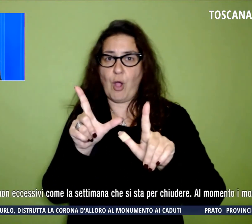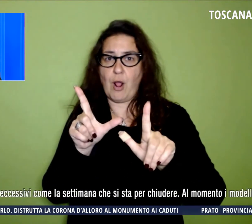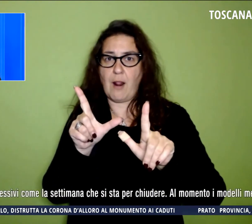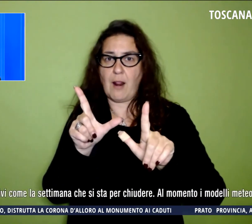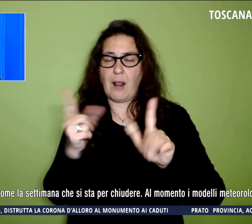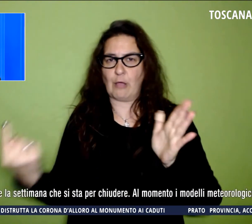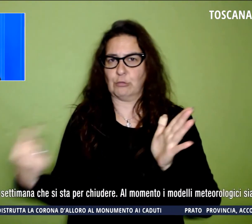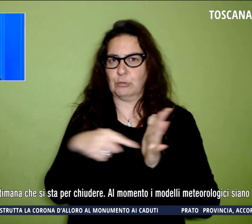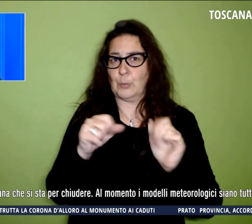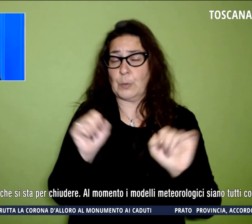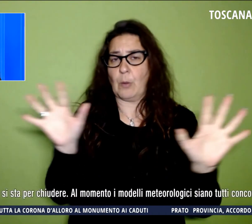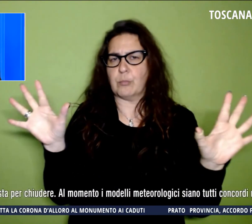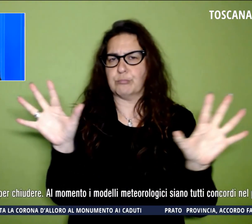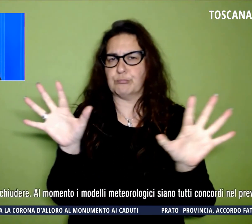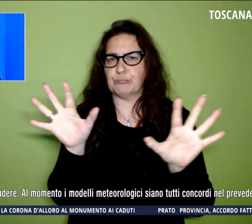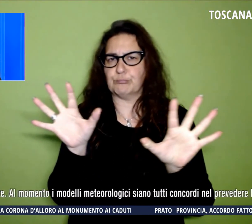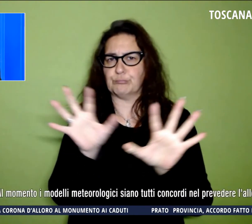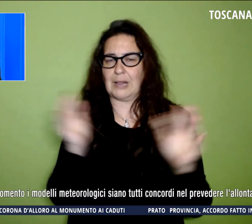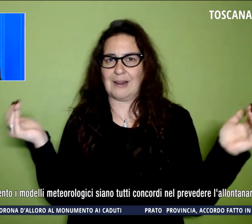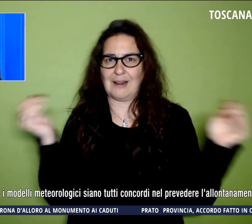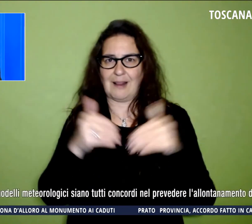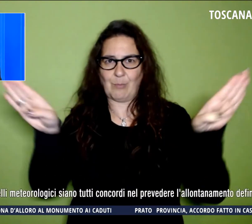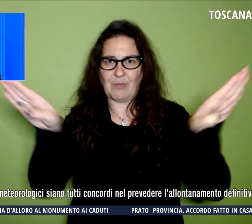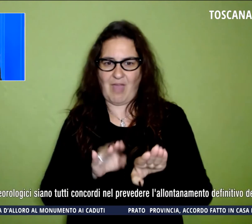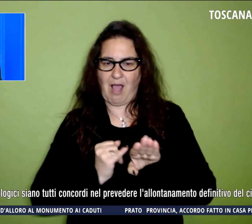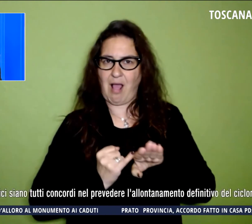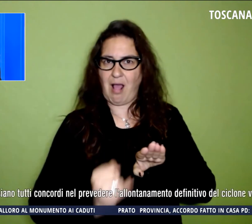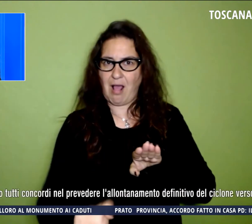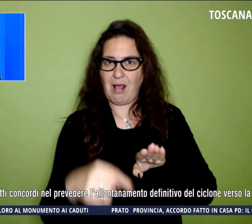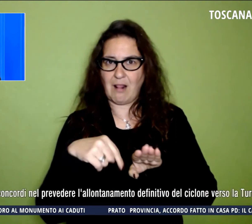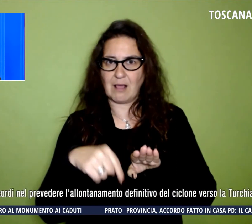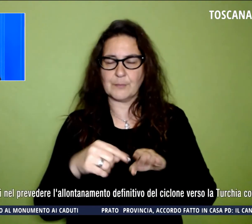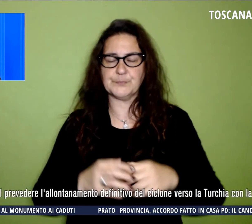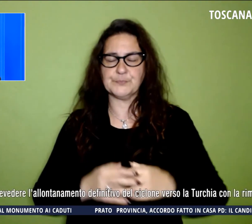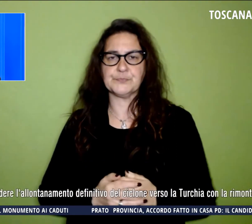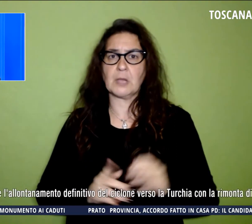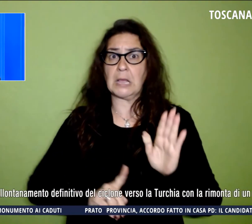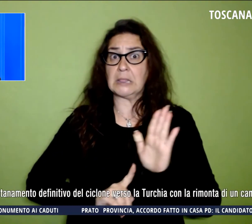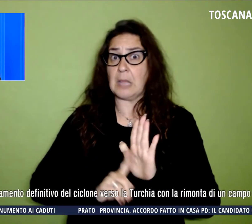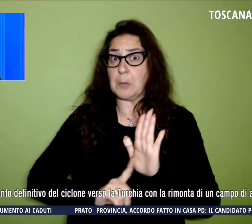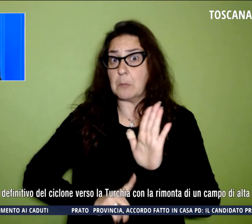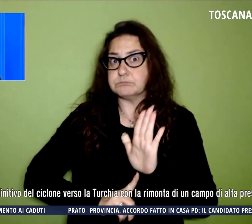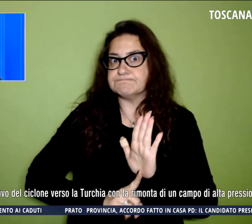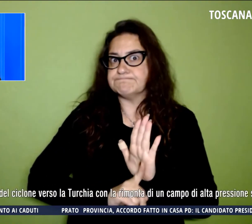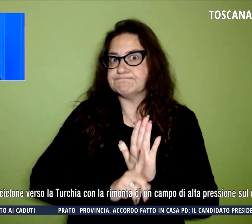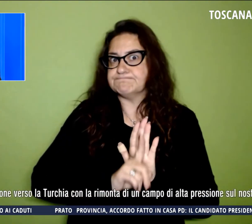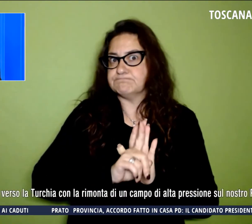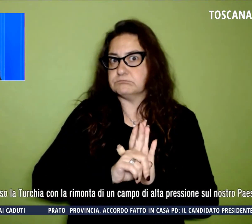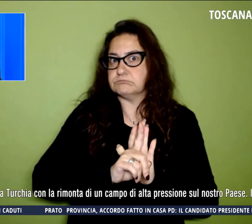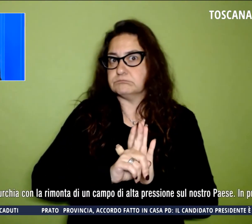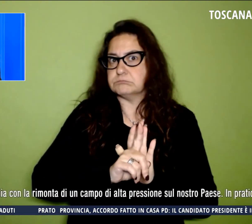nebbia durante la notte nei fondovalle. Le temperature potrebbero risalire fino a valori miti.